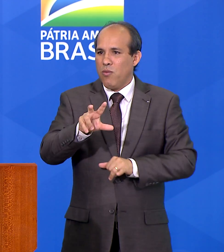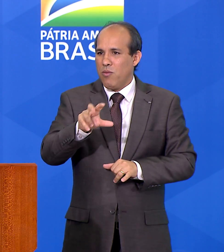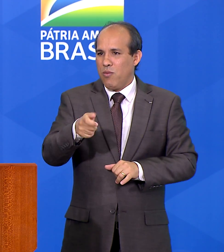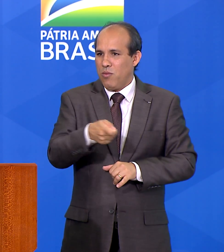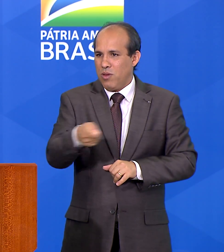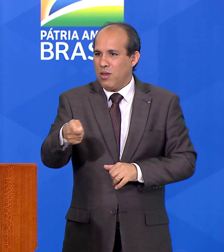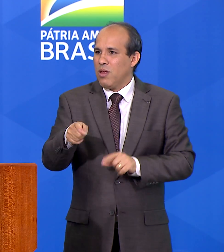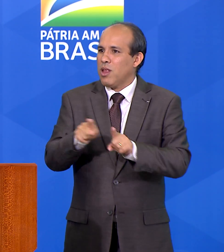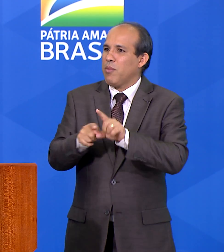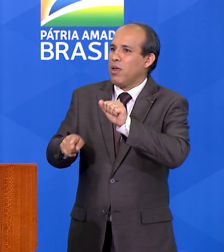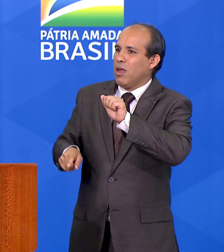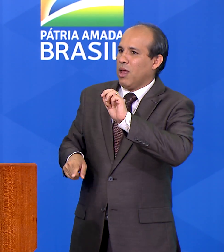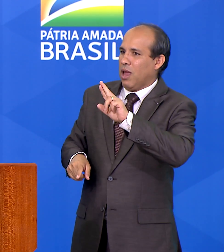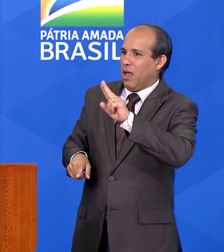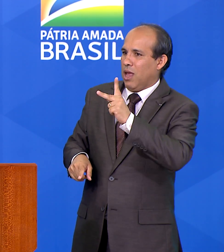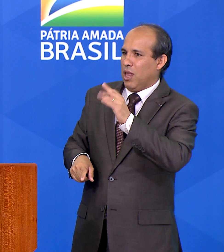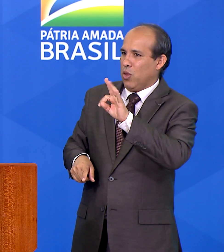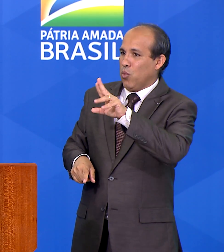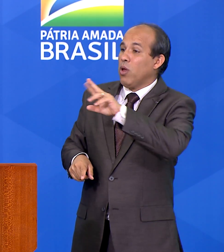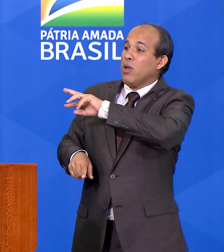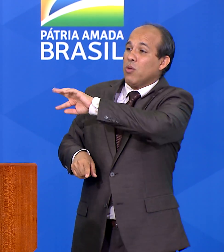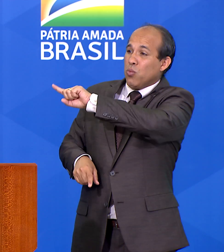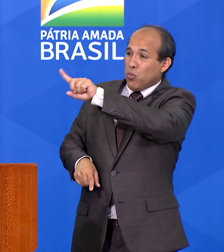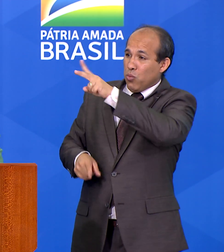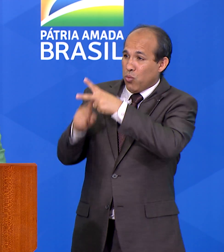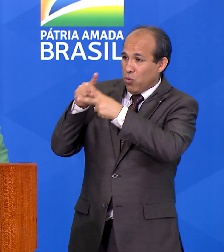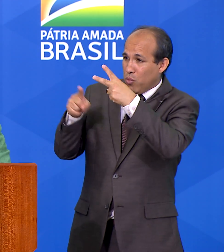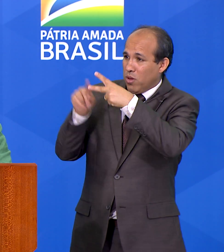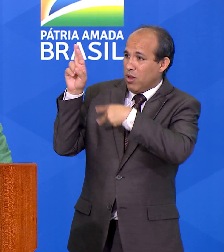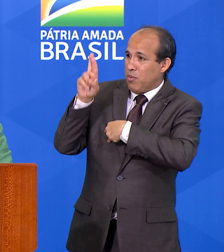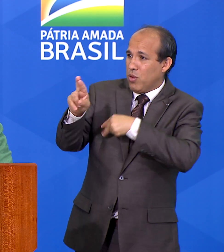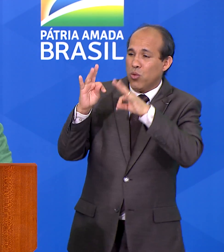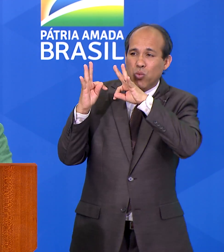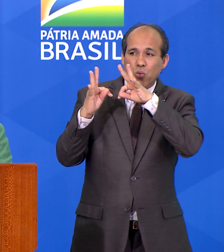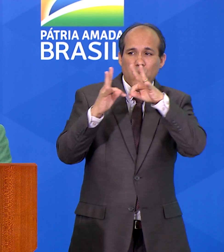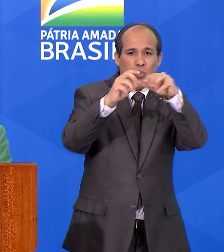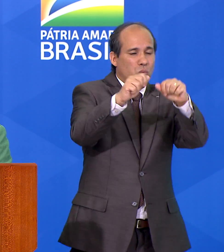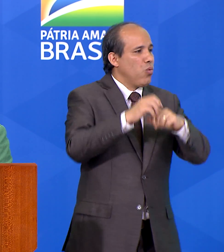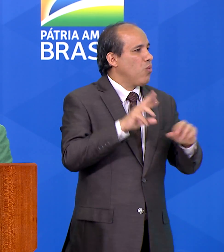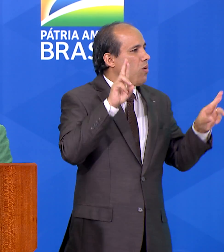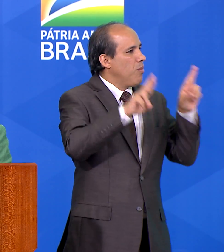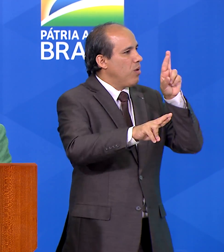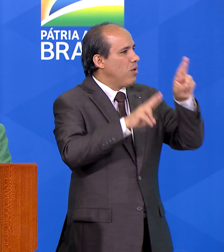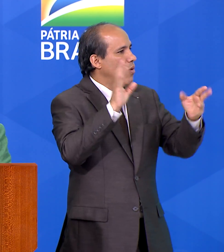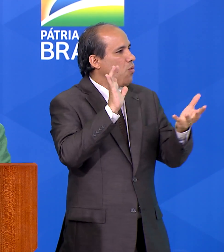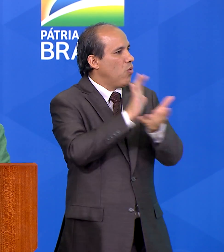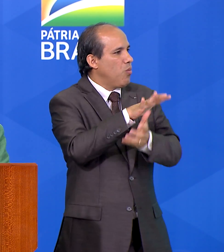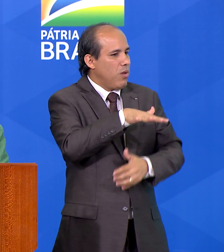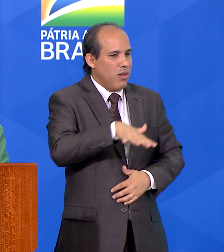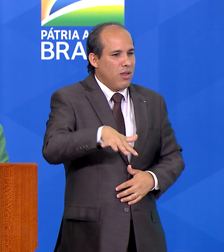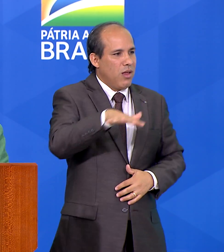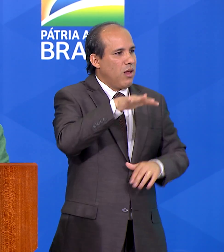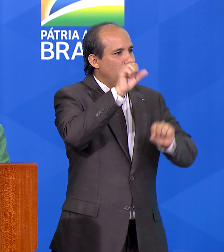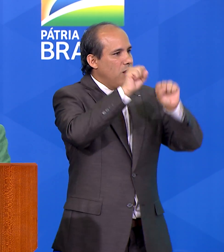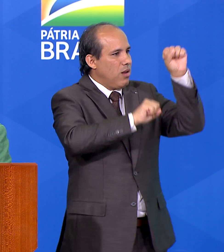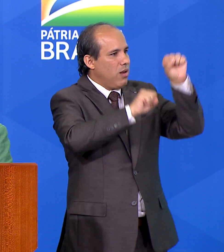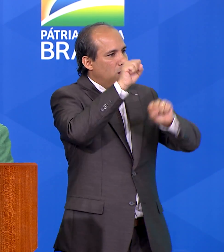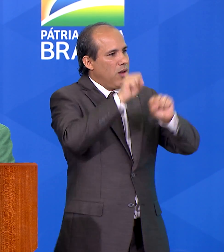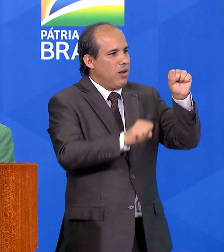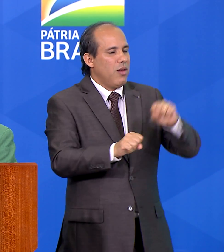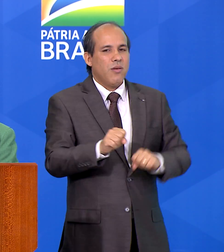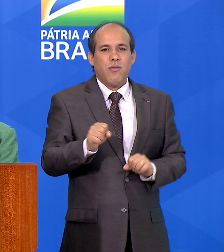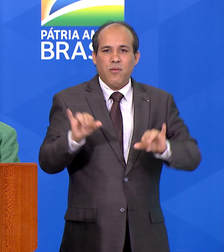Liacre, em nome deles eu cumprimento todos os representantes do setor de fertilizantes presentes nesta